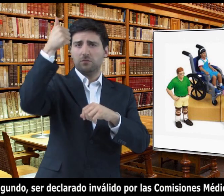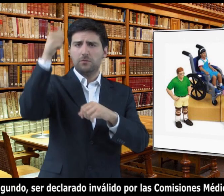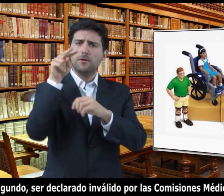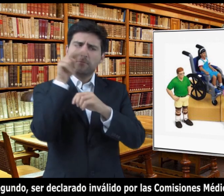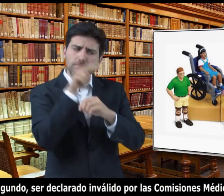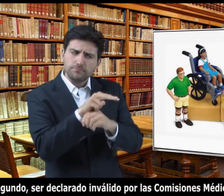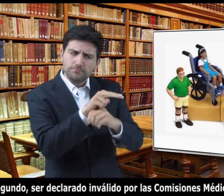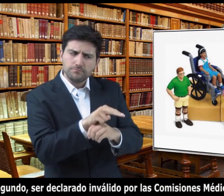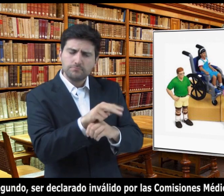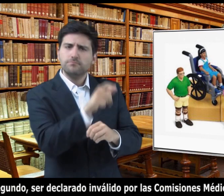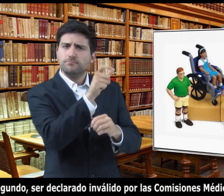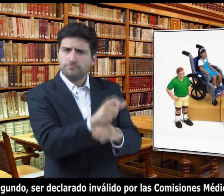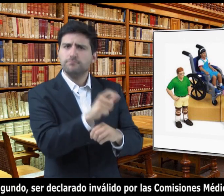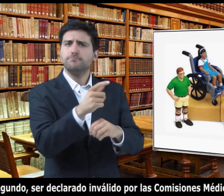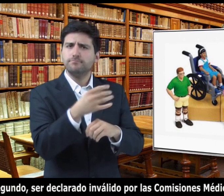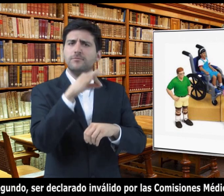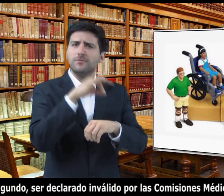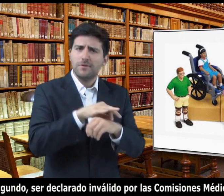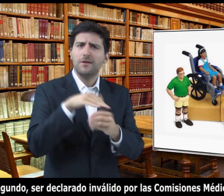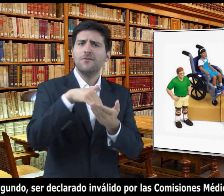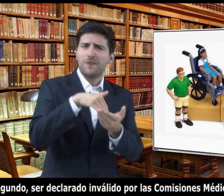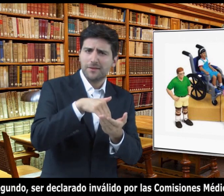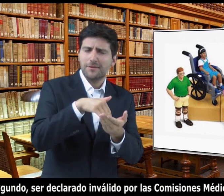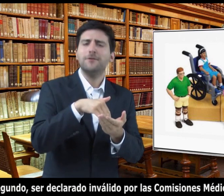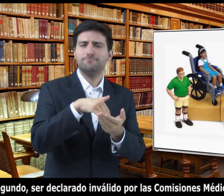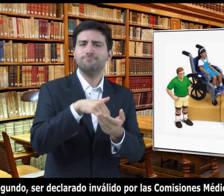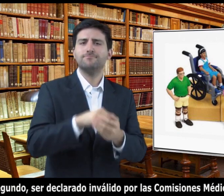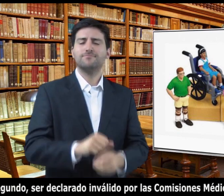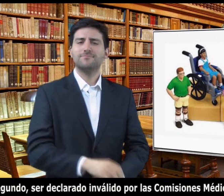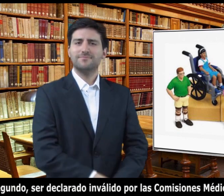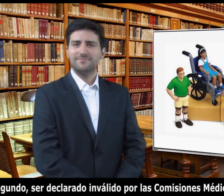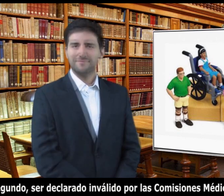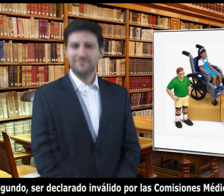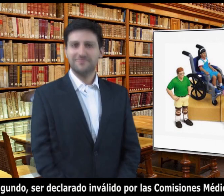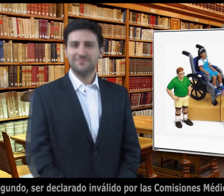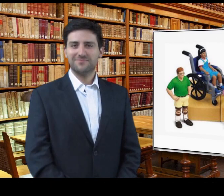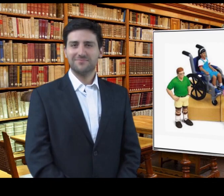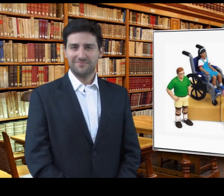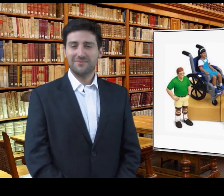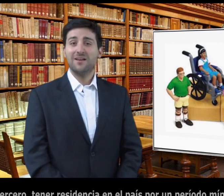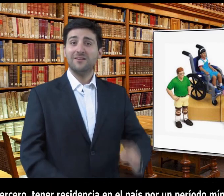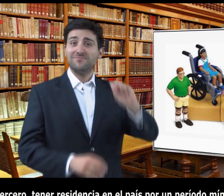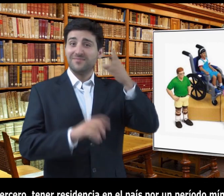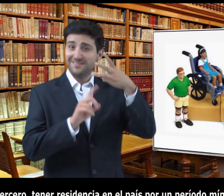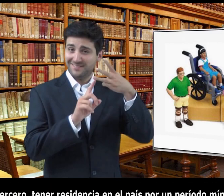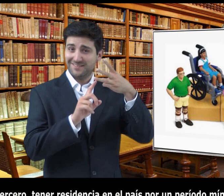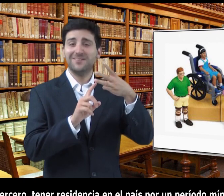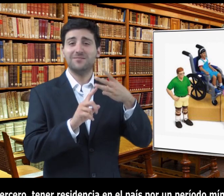de los actuales imponentes del IEPS, que continuarán con su actual sistema de calificación de invalidez. Tercero,